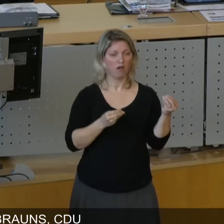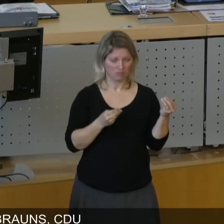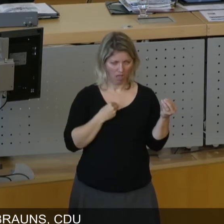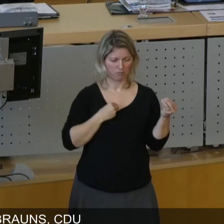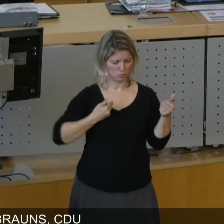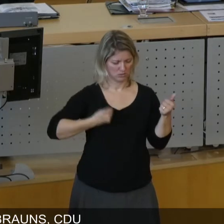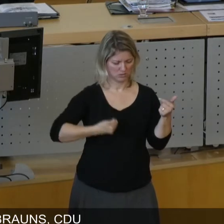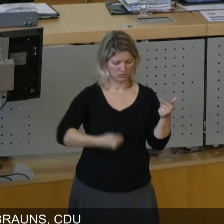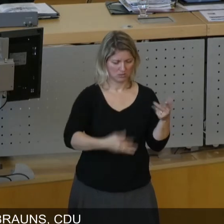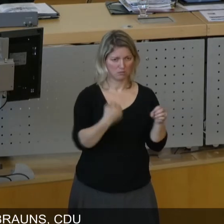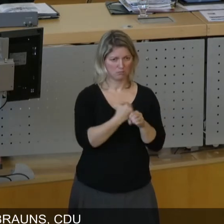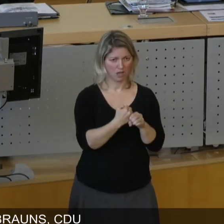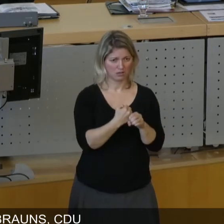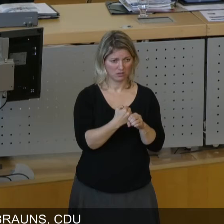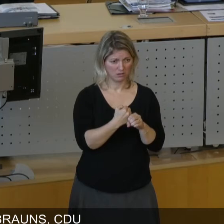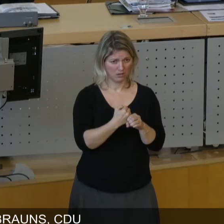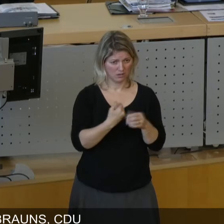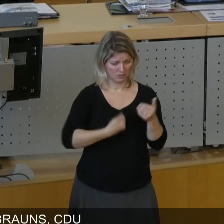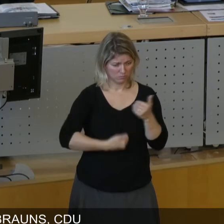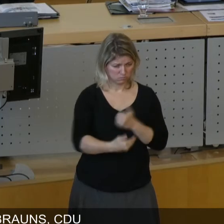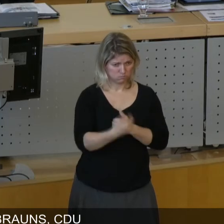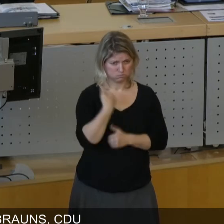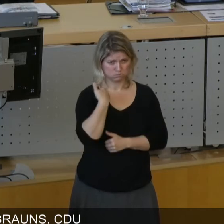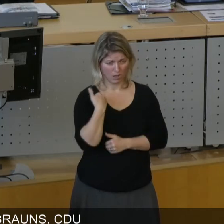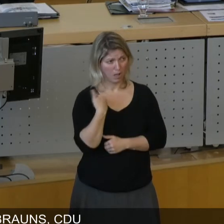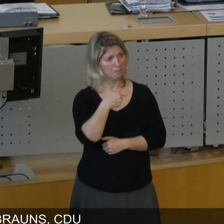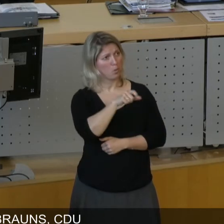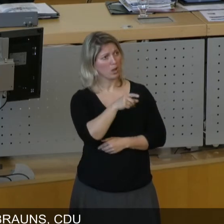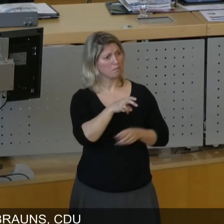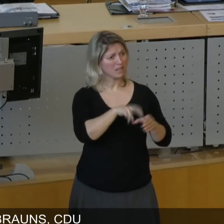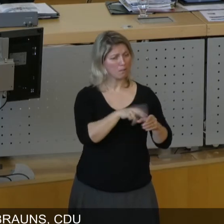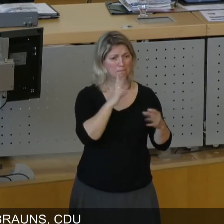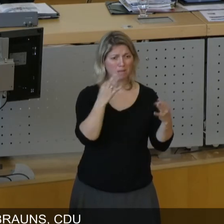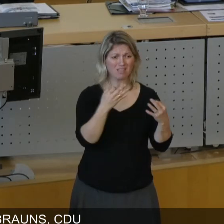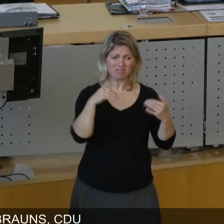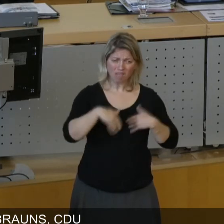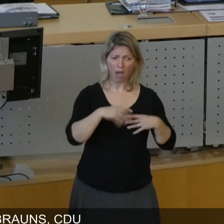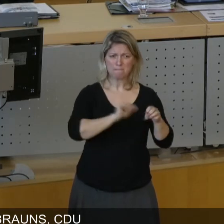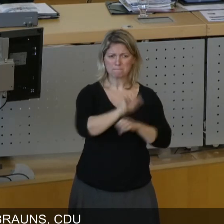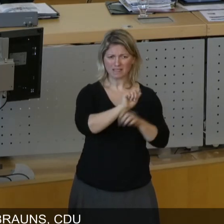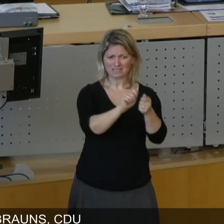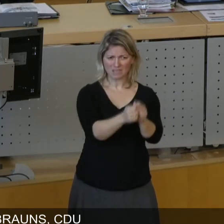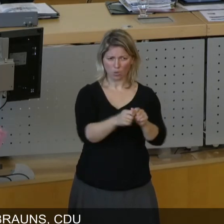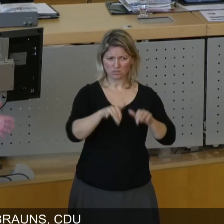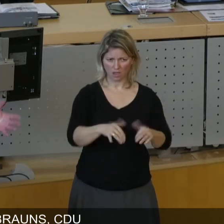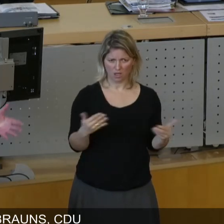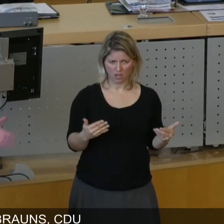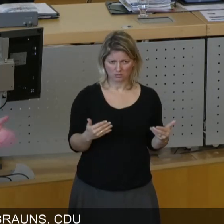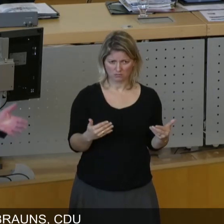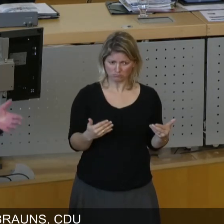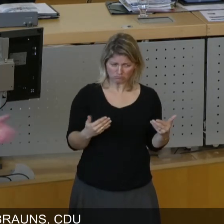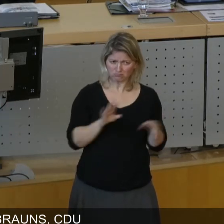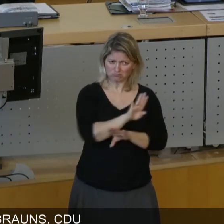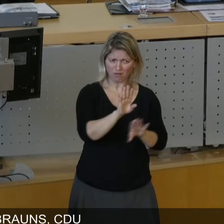Bewegung. Brauchen wir das? Bürgerbeteiligung? Wir haben die Petitionen. Wir haben dann aber auch die